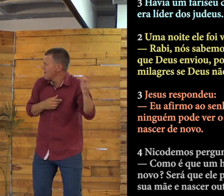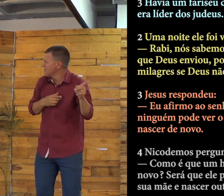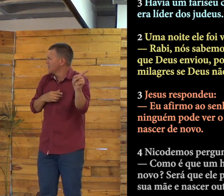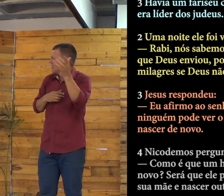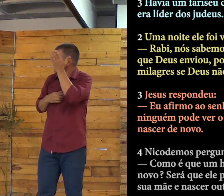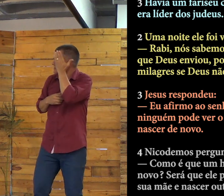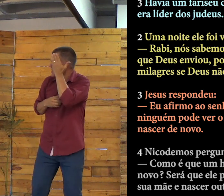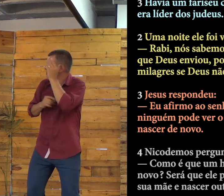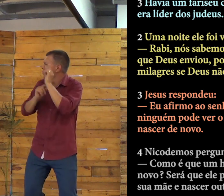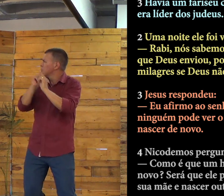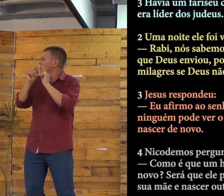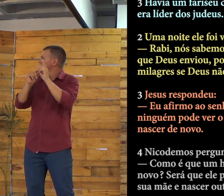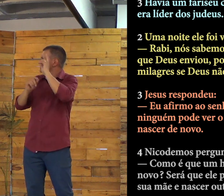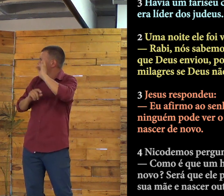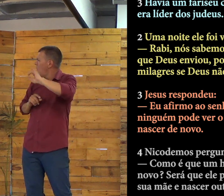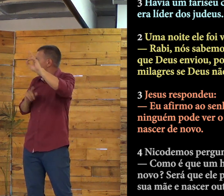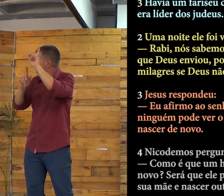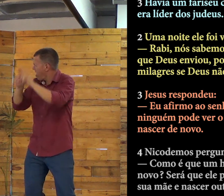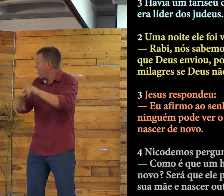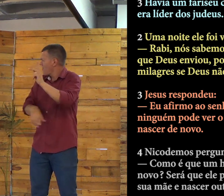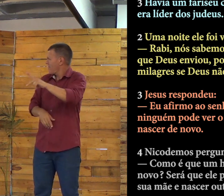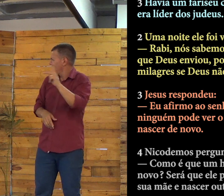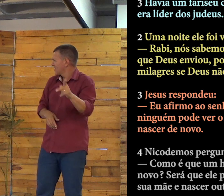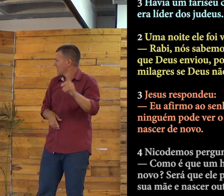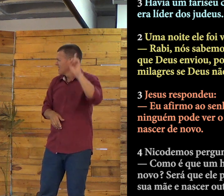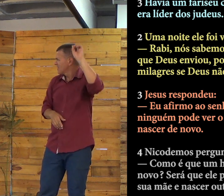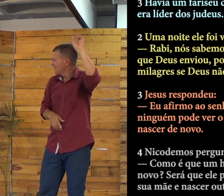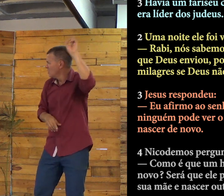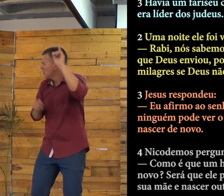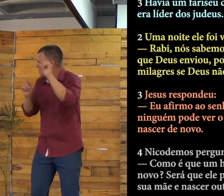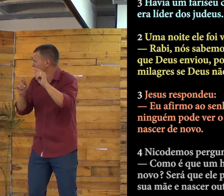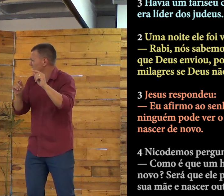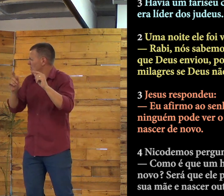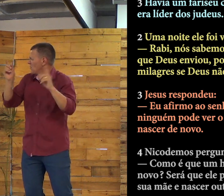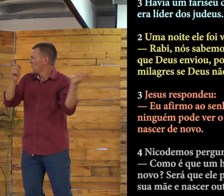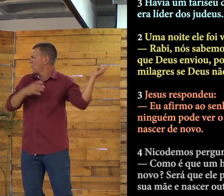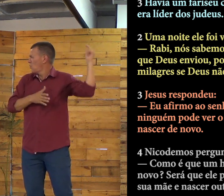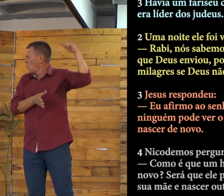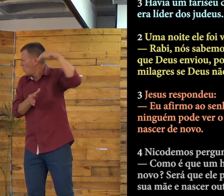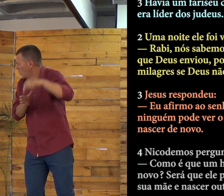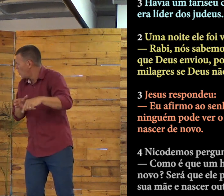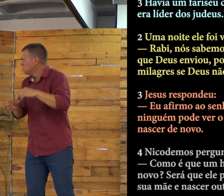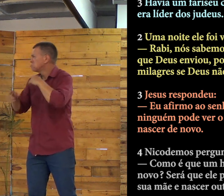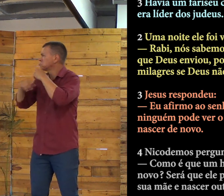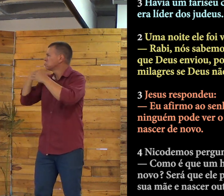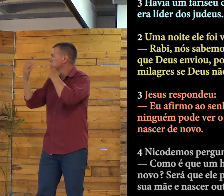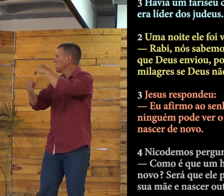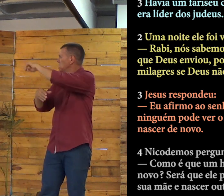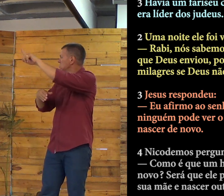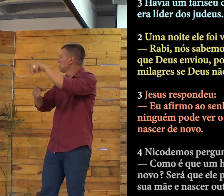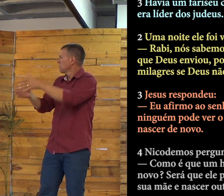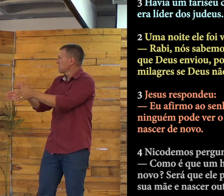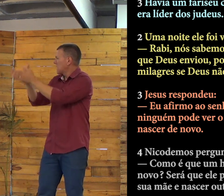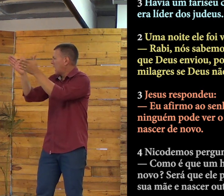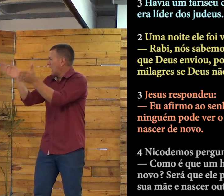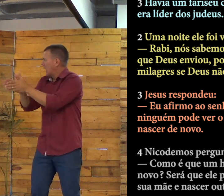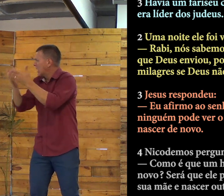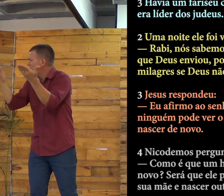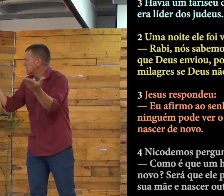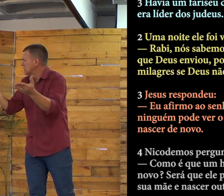e disse, Amém. Nós sabemos que o Senhor é o mestre que Deus enviou, pois ninguém pode fazer esses milagres